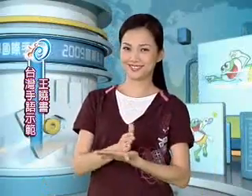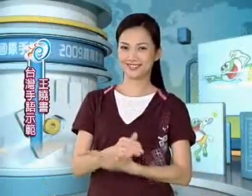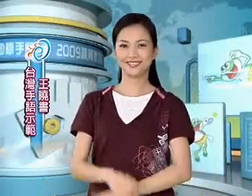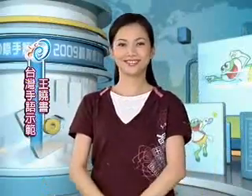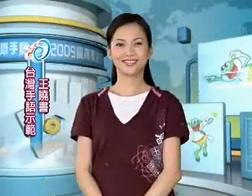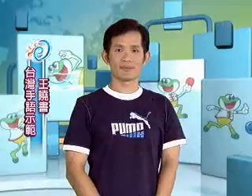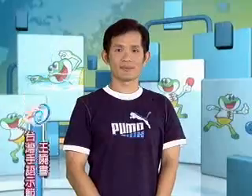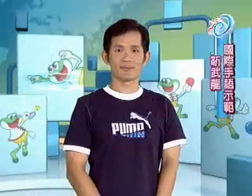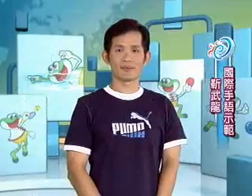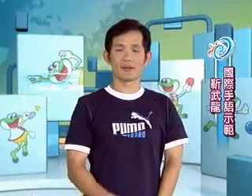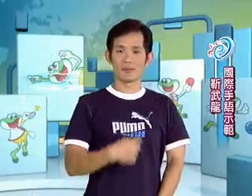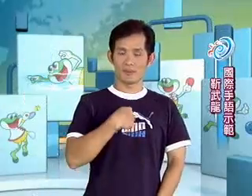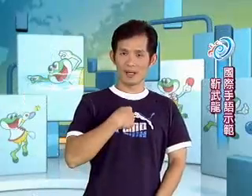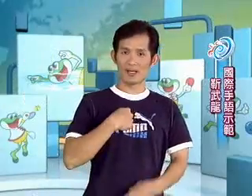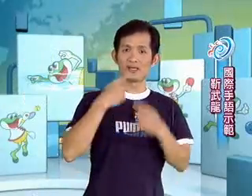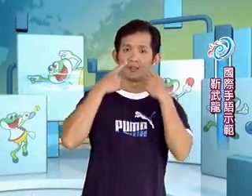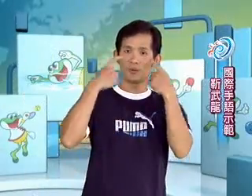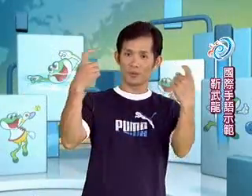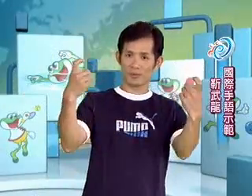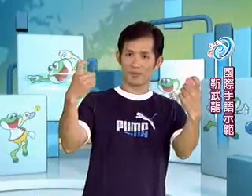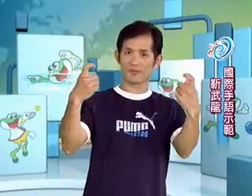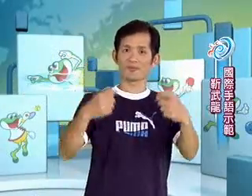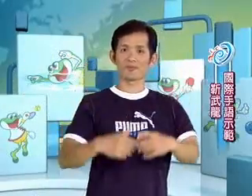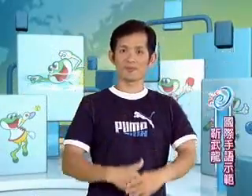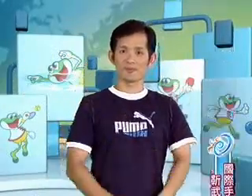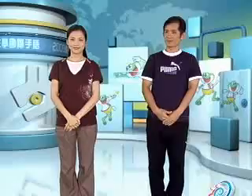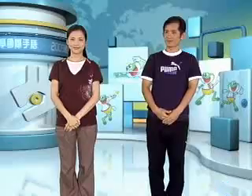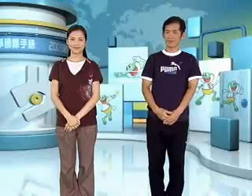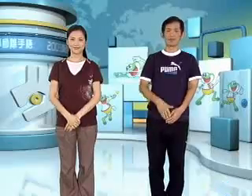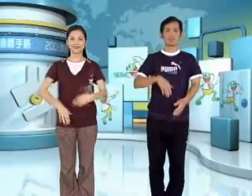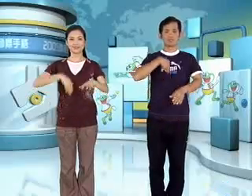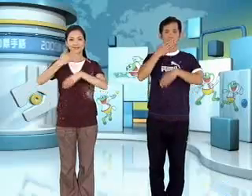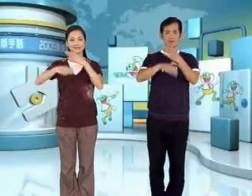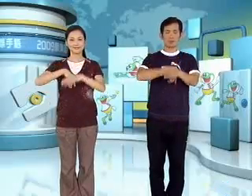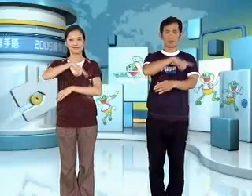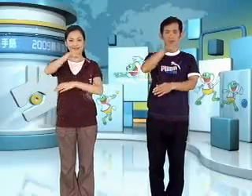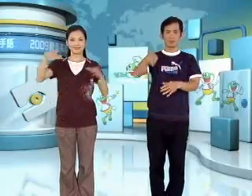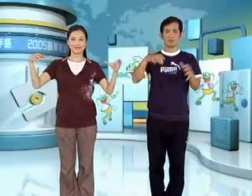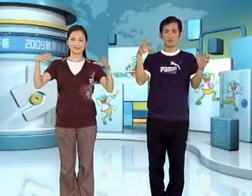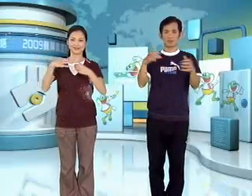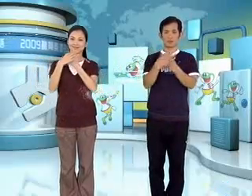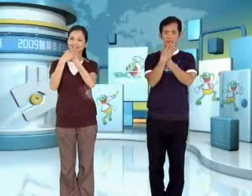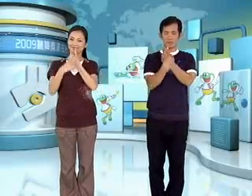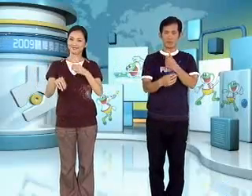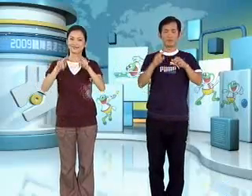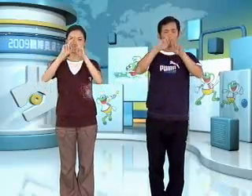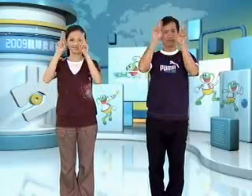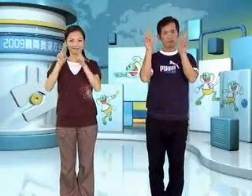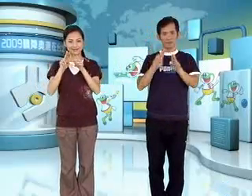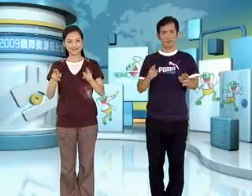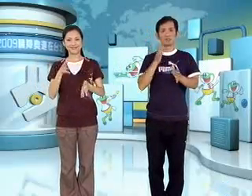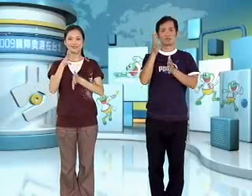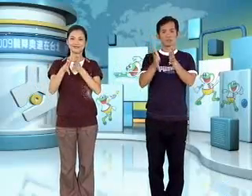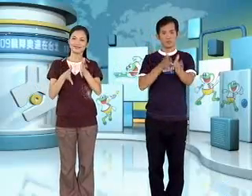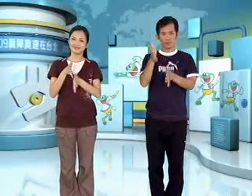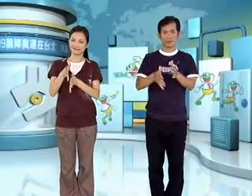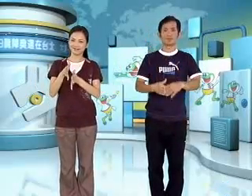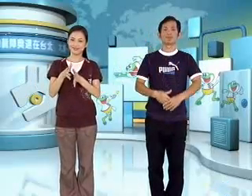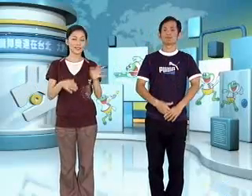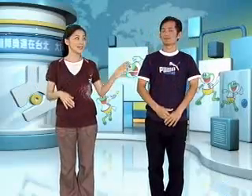叔我是五龙动动双手大家一起来学国际手语